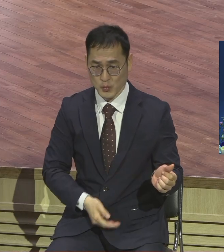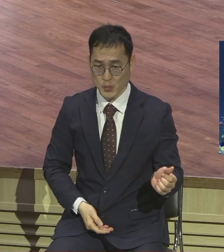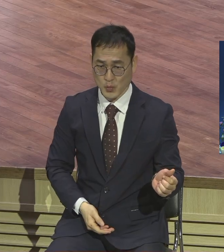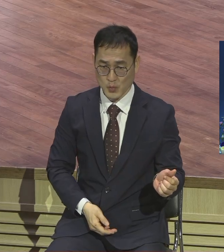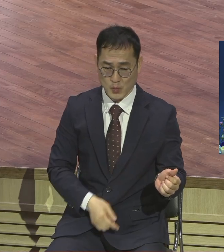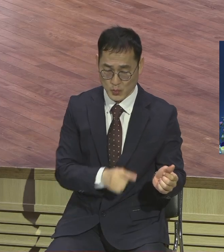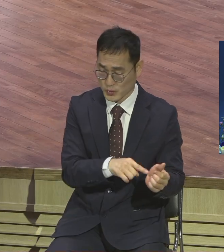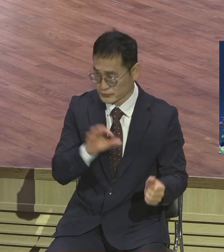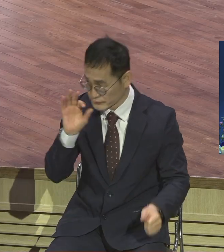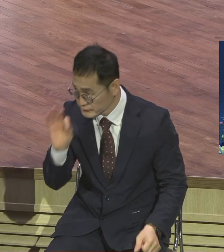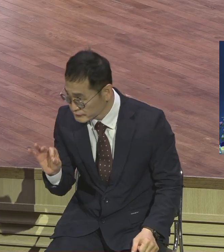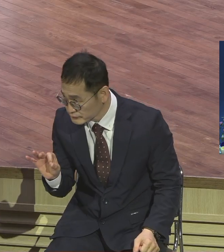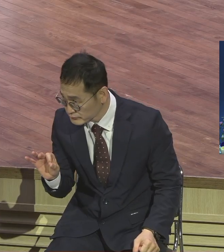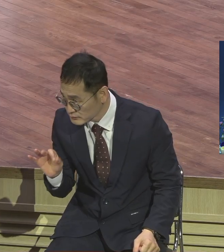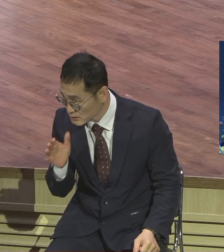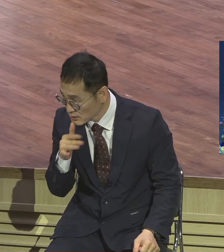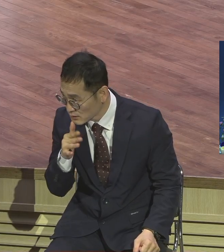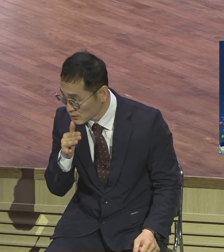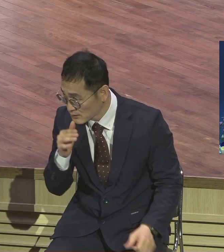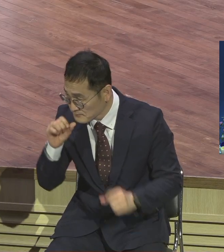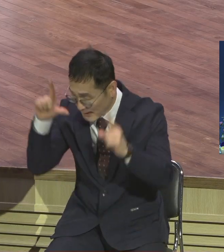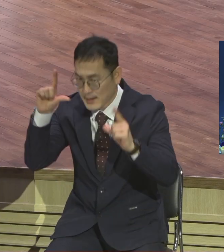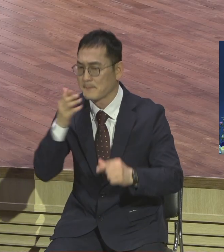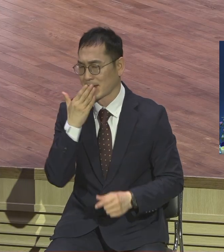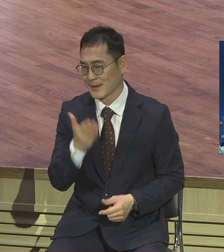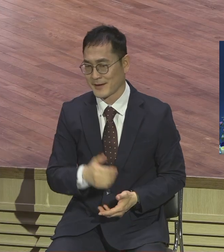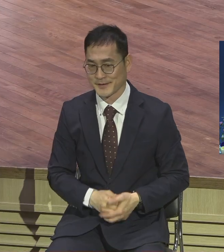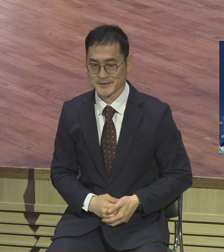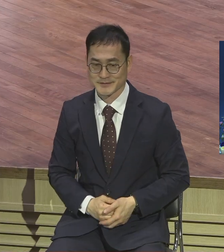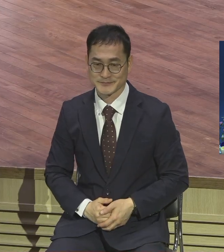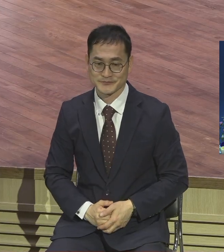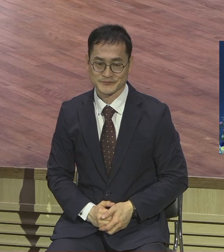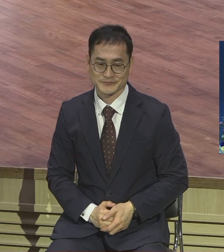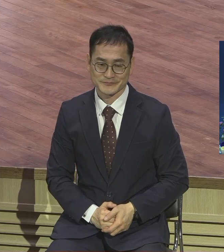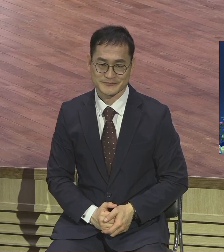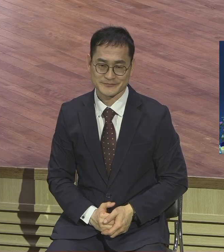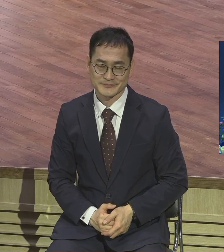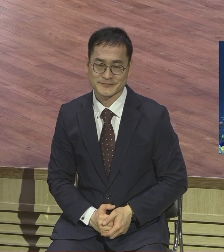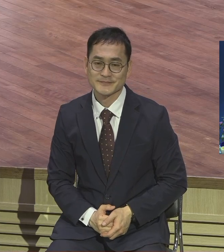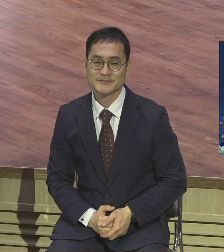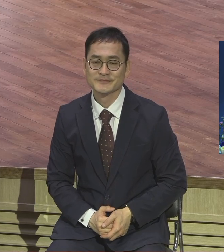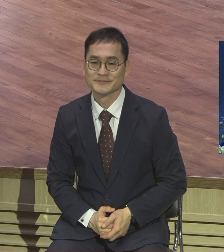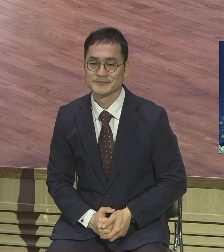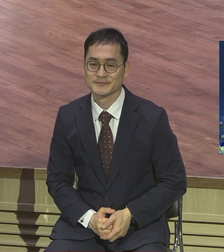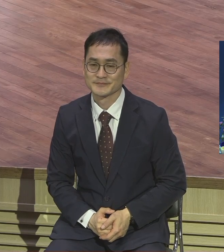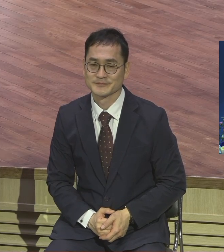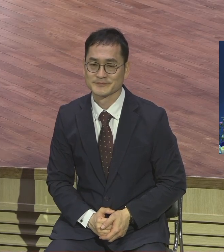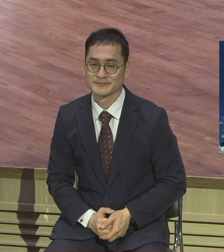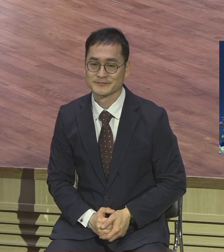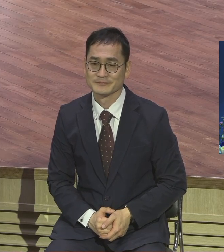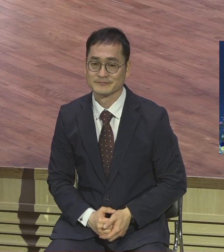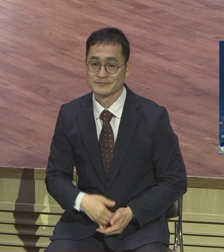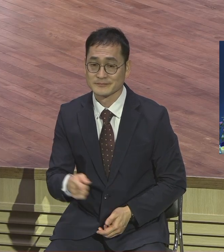온라인 초청하세요 온라인 초청해서 같이 한번 들어보자 하나님이 보시고 기뻐하십니다 여러분 심정을